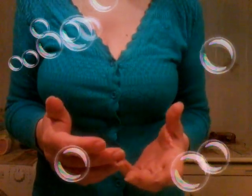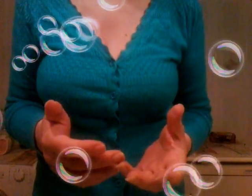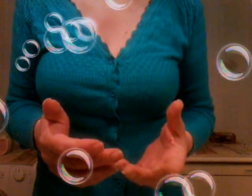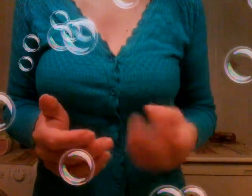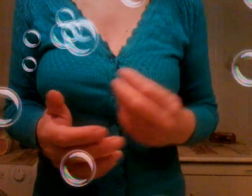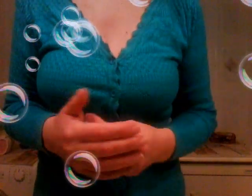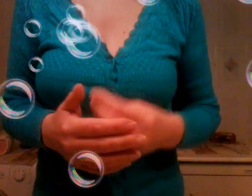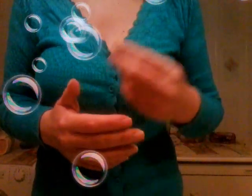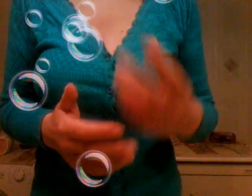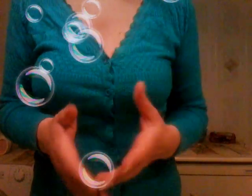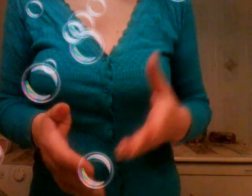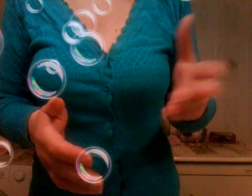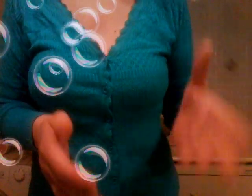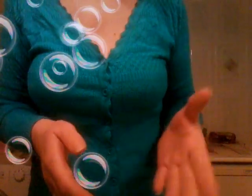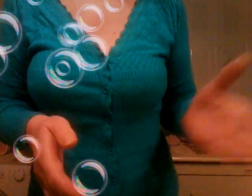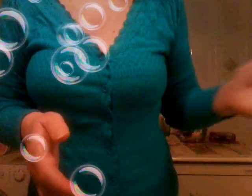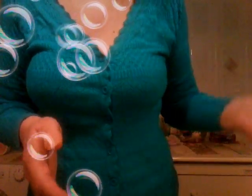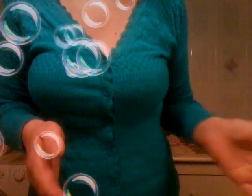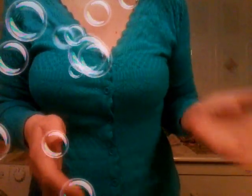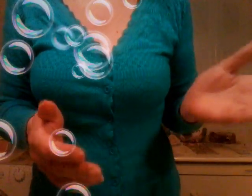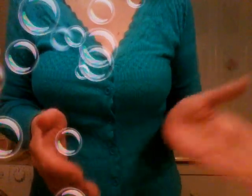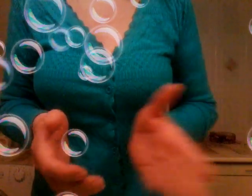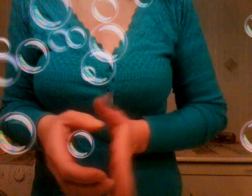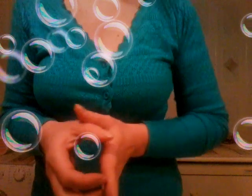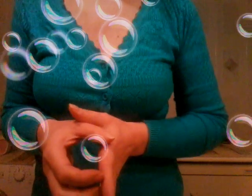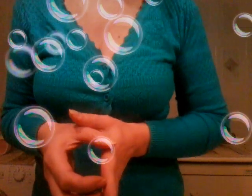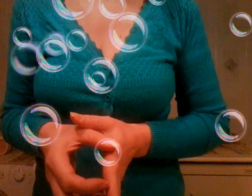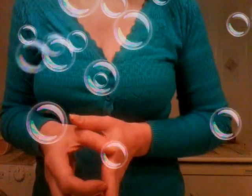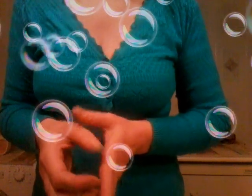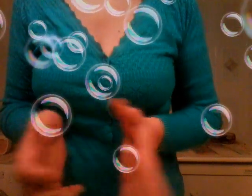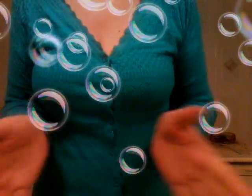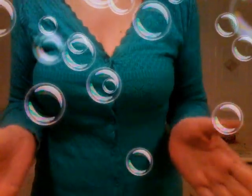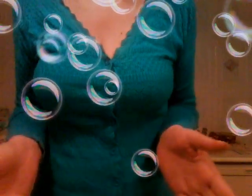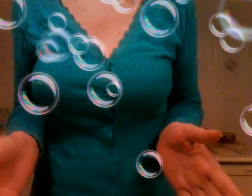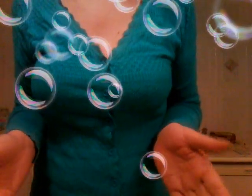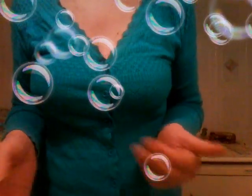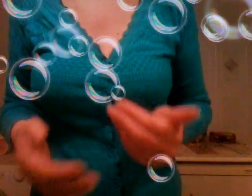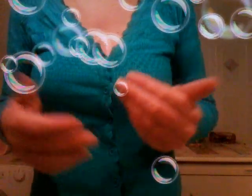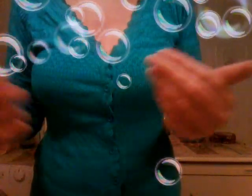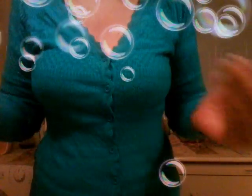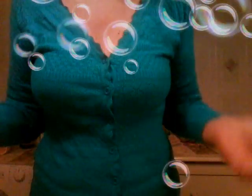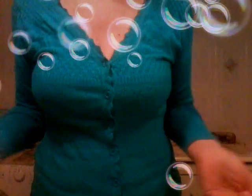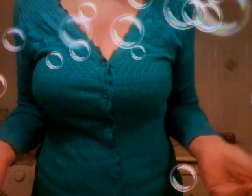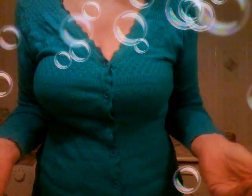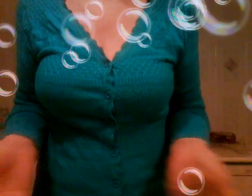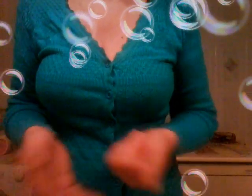se saranno contente di vedervi sul divano a non fare niente devono lavorare solo le donne tutte le